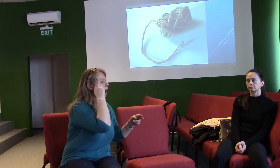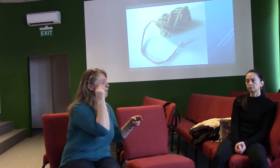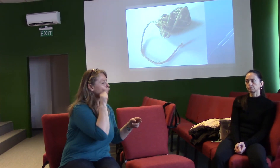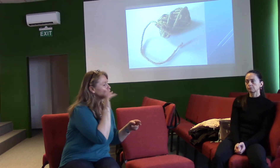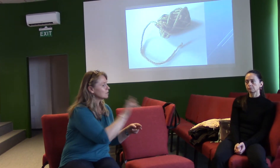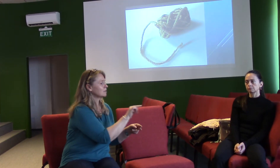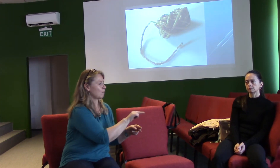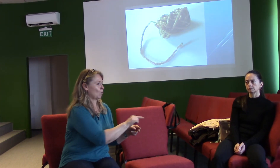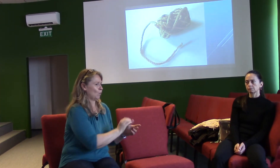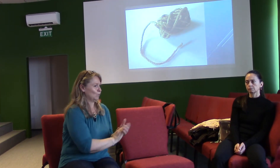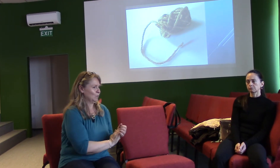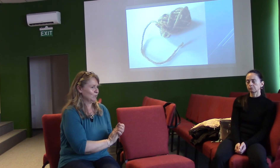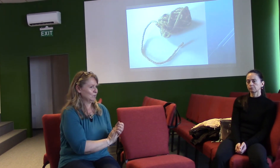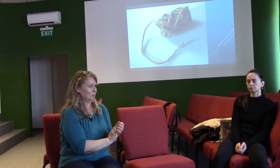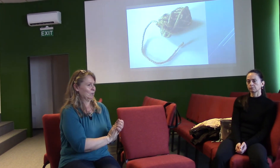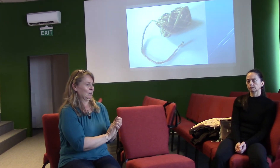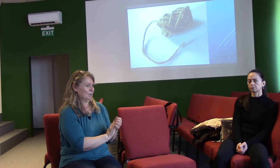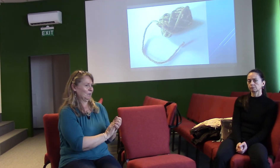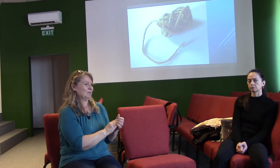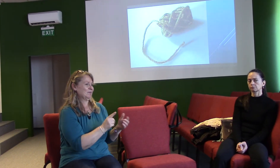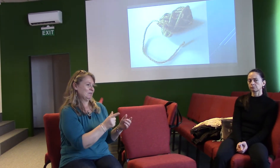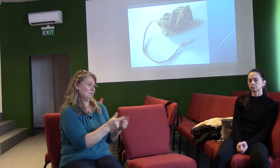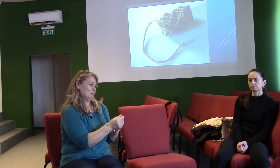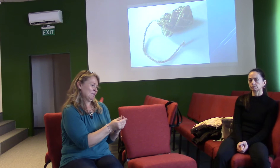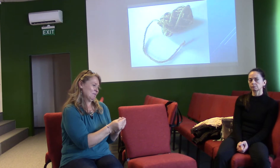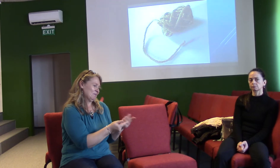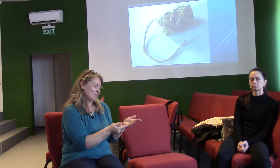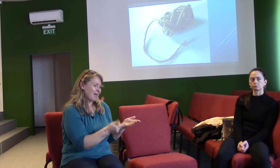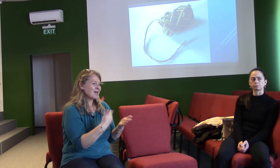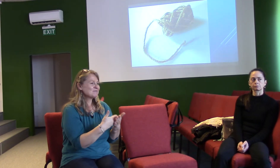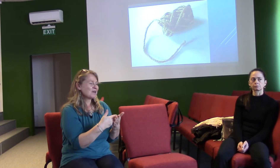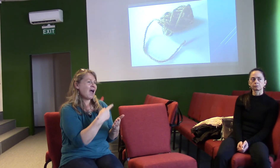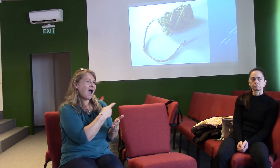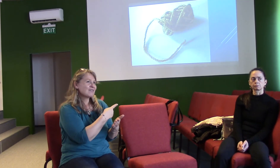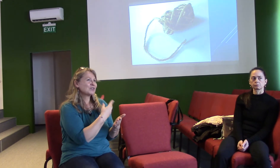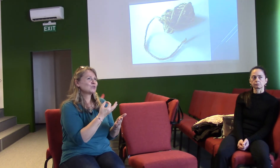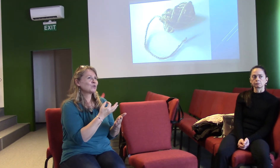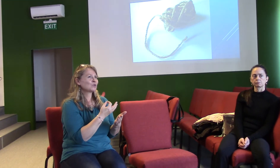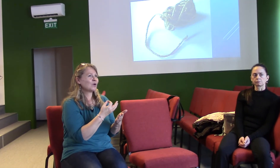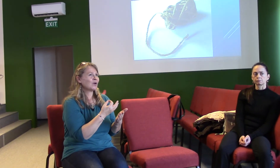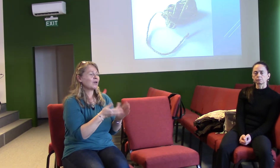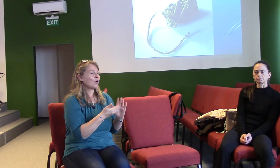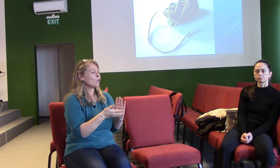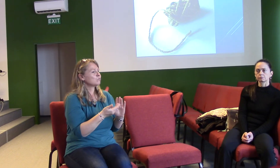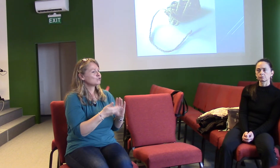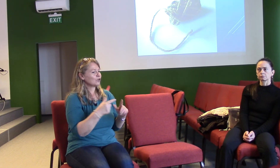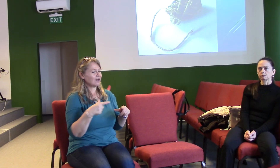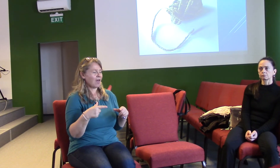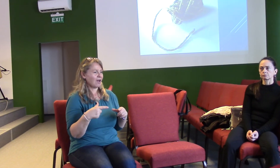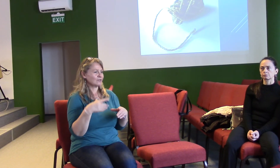A tato obraz nám poslouží k tomu, aby jsme viděli, že v životě nejde o nic menšího